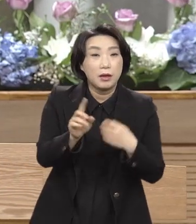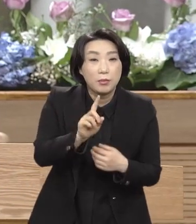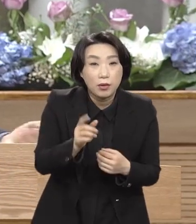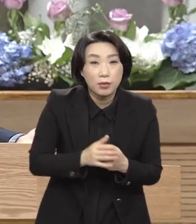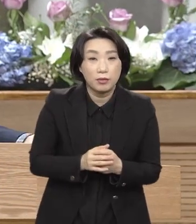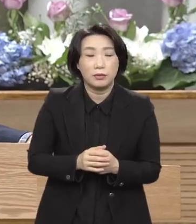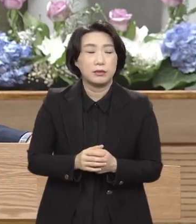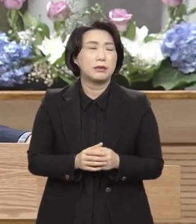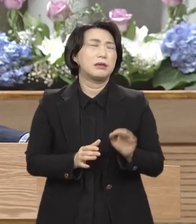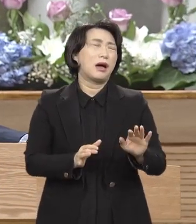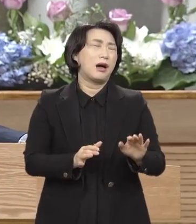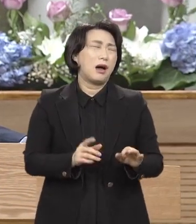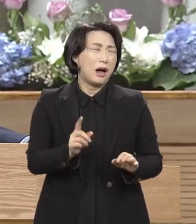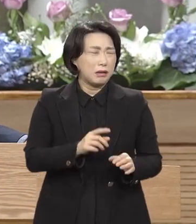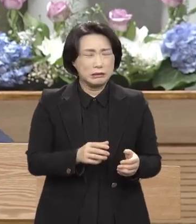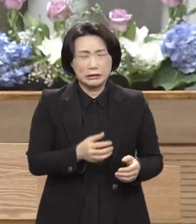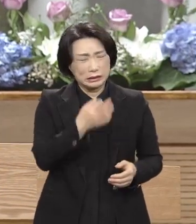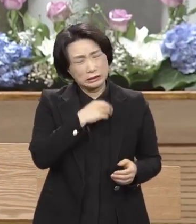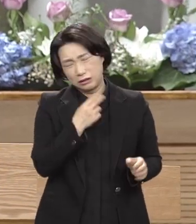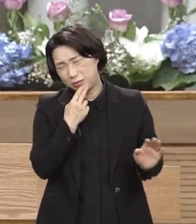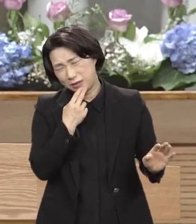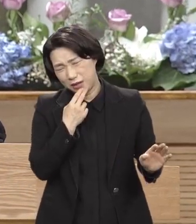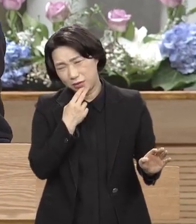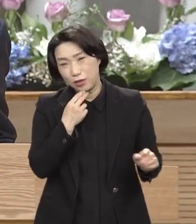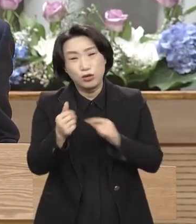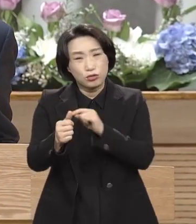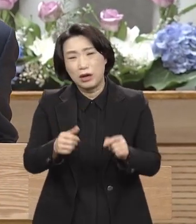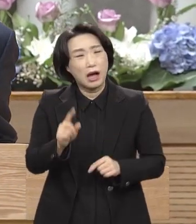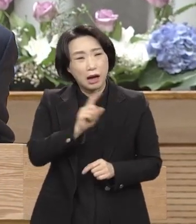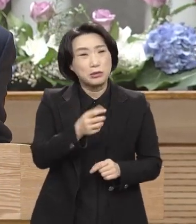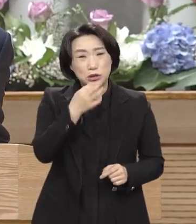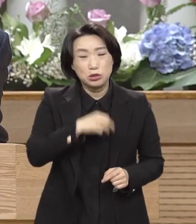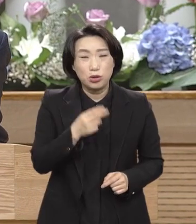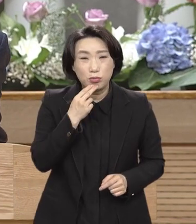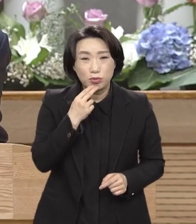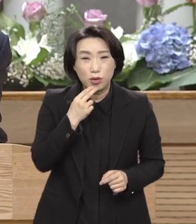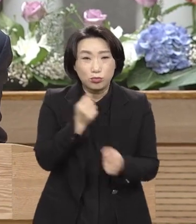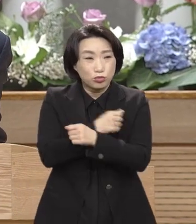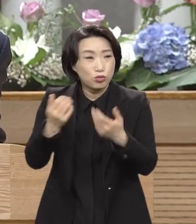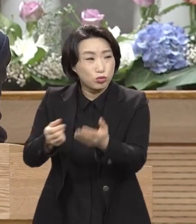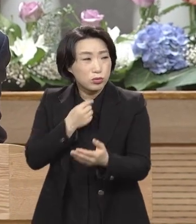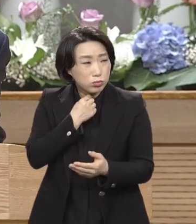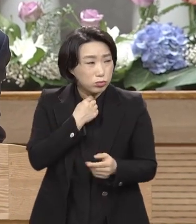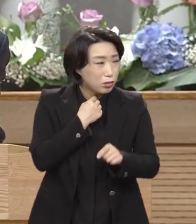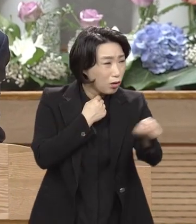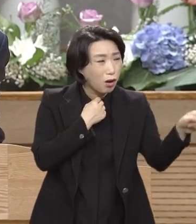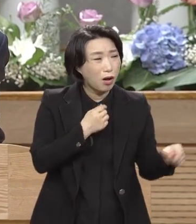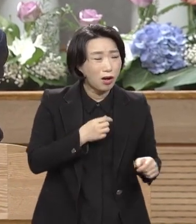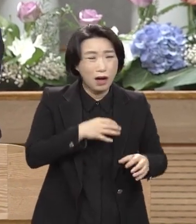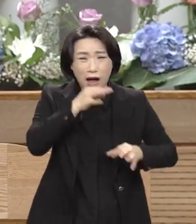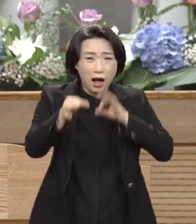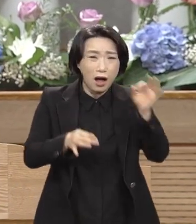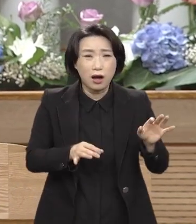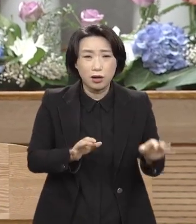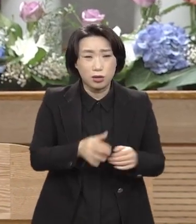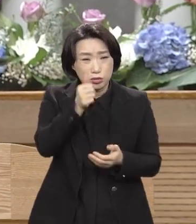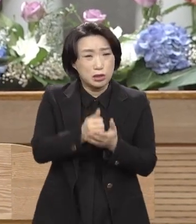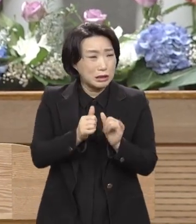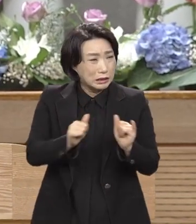아무 효염도 없다. 이게 무슨 말이냐. 살려주려고 해도 효염이 없다는 거예요. 죄인이 아니라게도 효염도